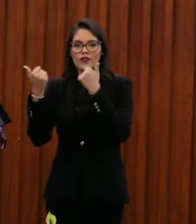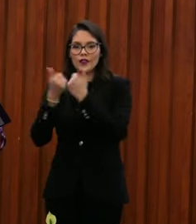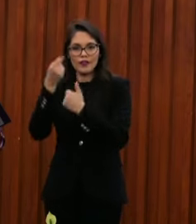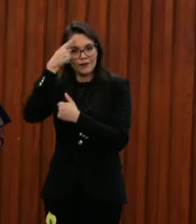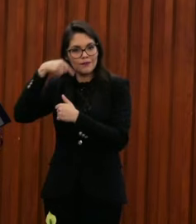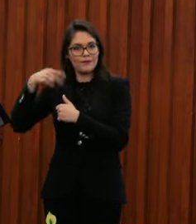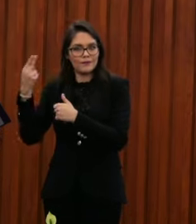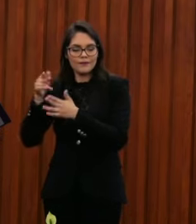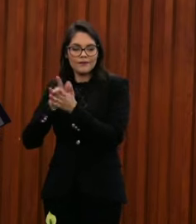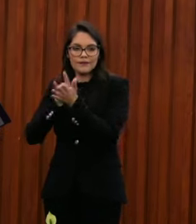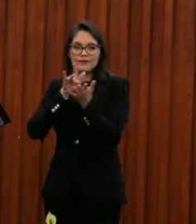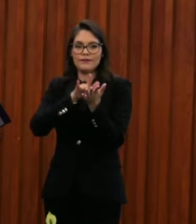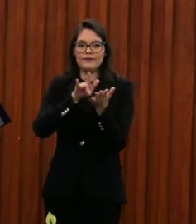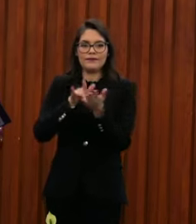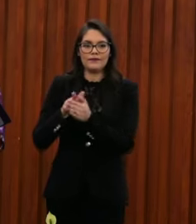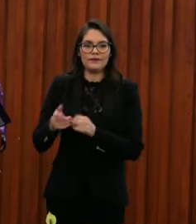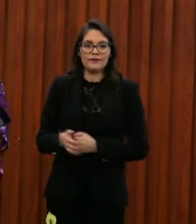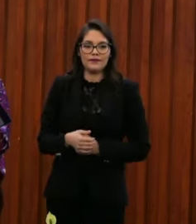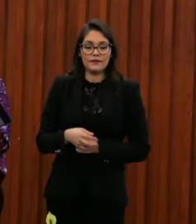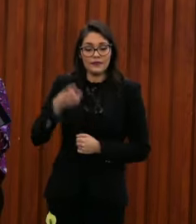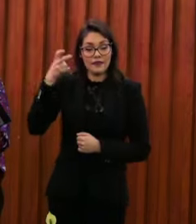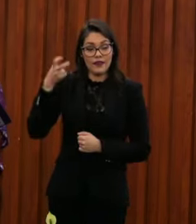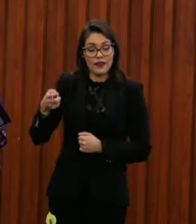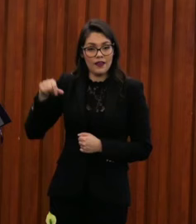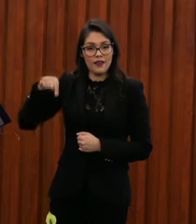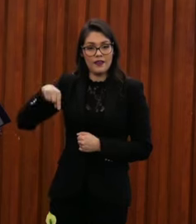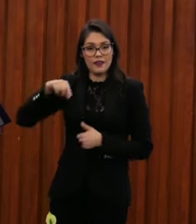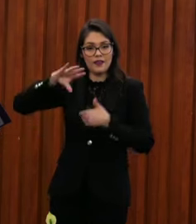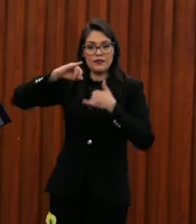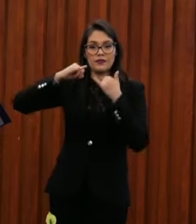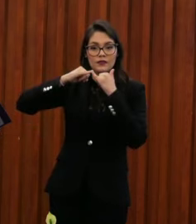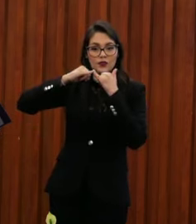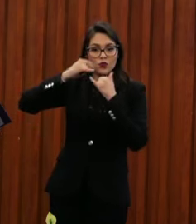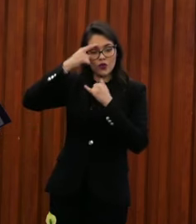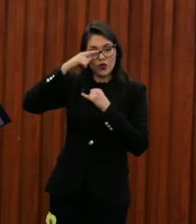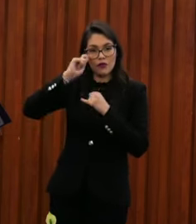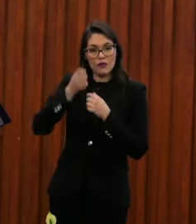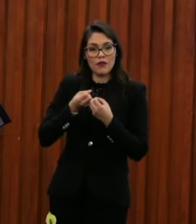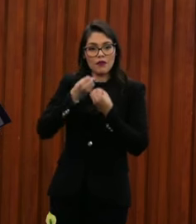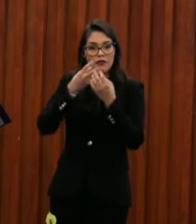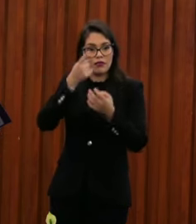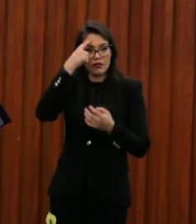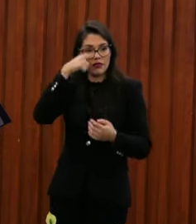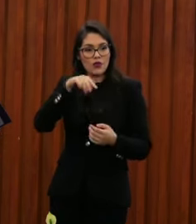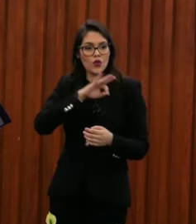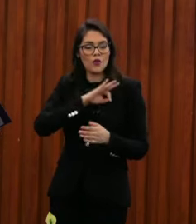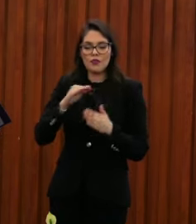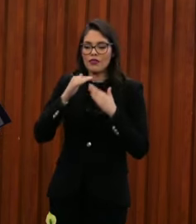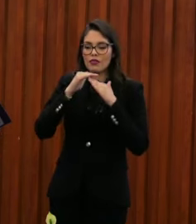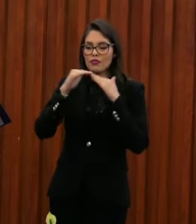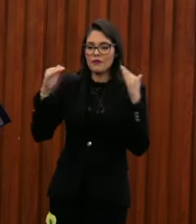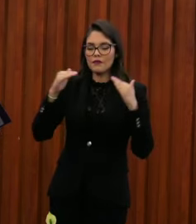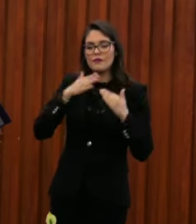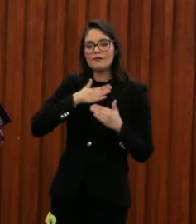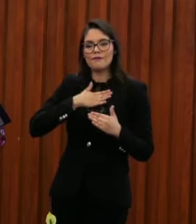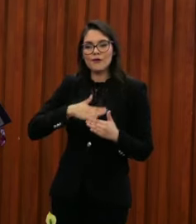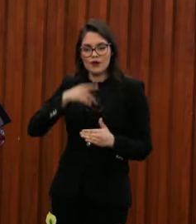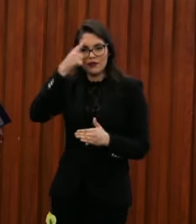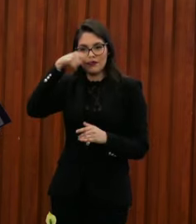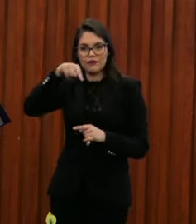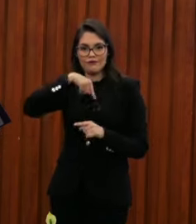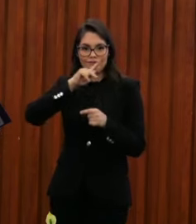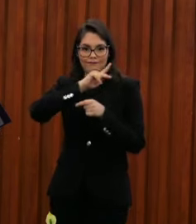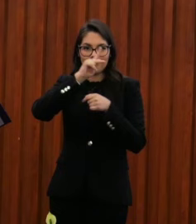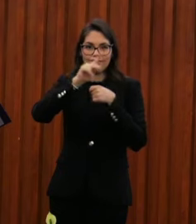institución, como muchas otras, que dan gobernanza y permiten la construcción democrática en este país, se ha hecho con base